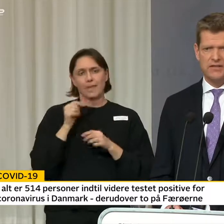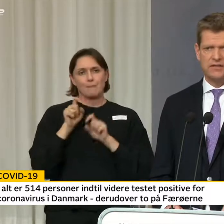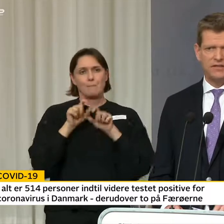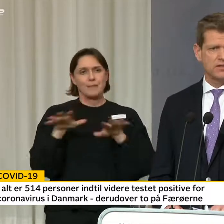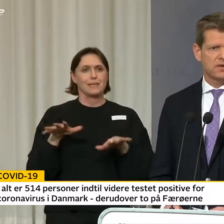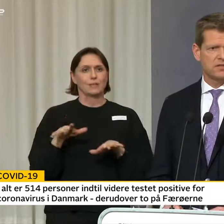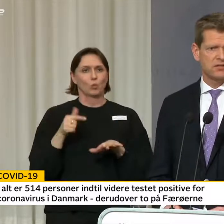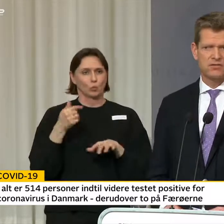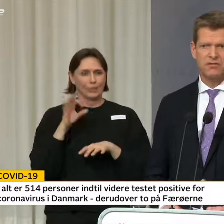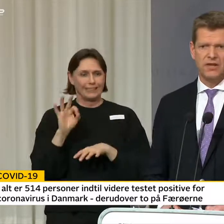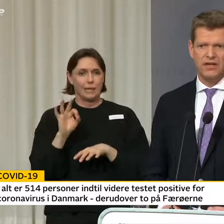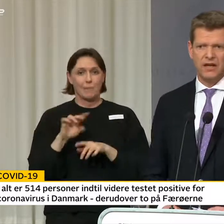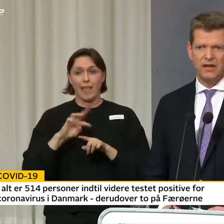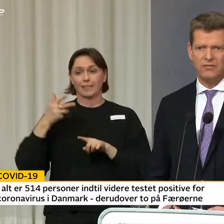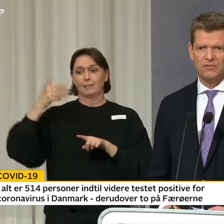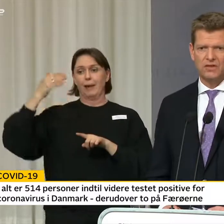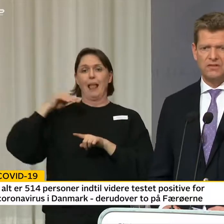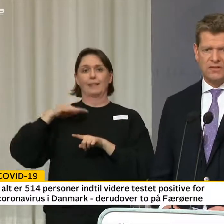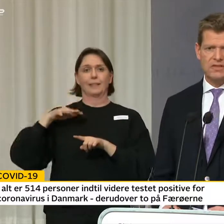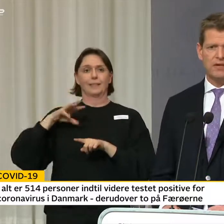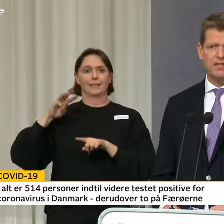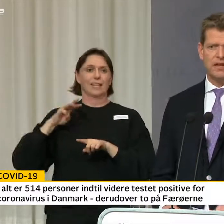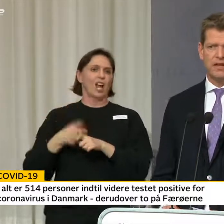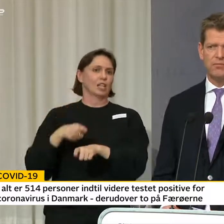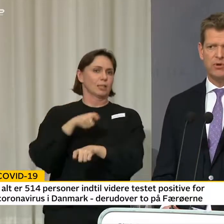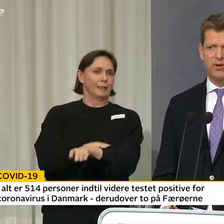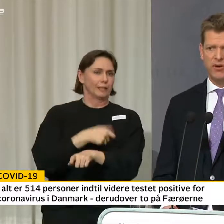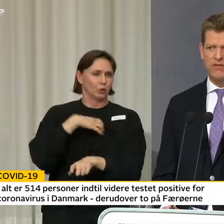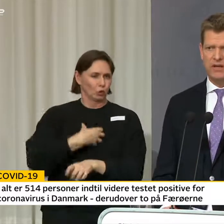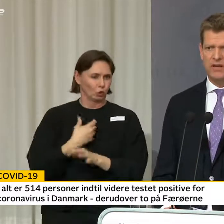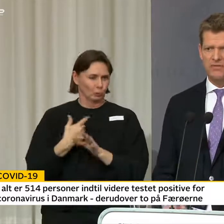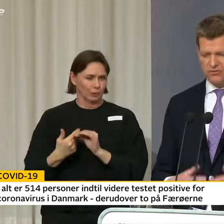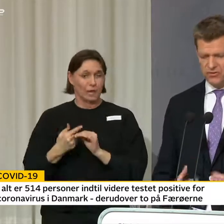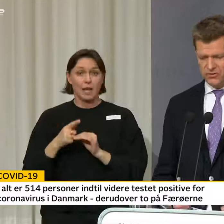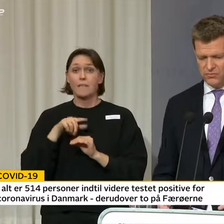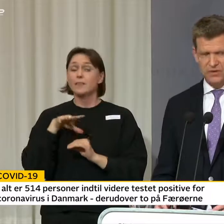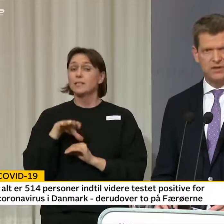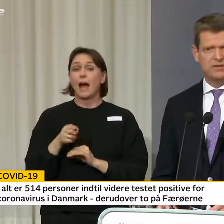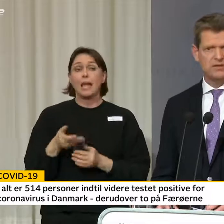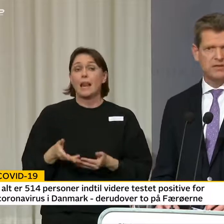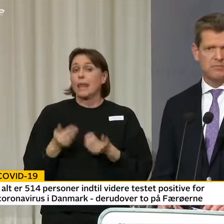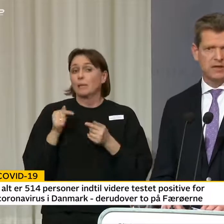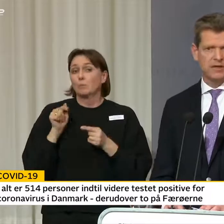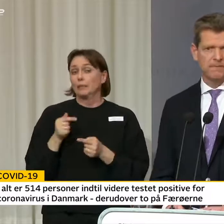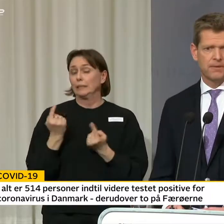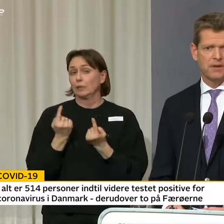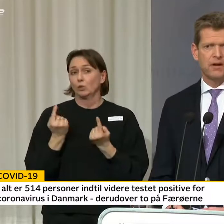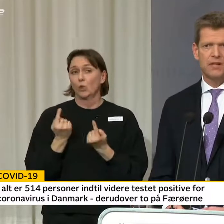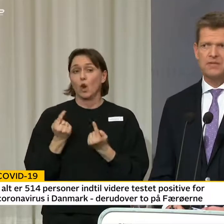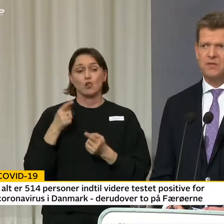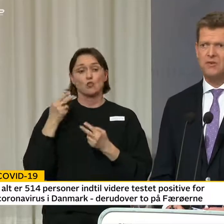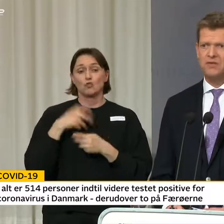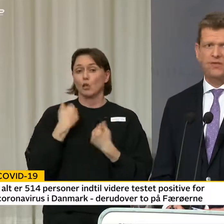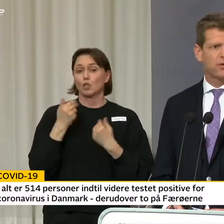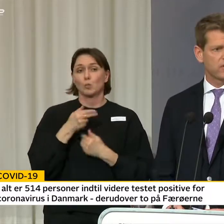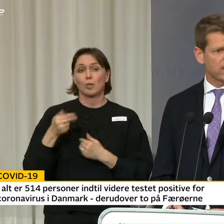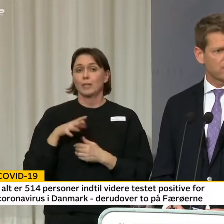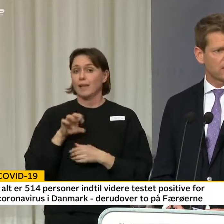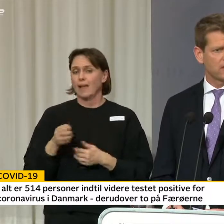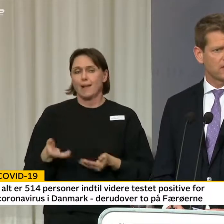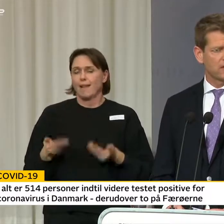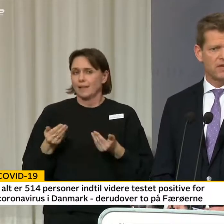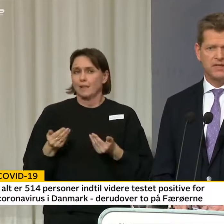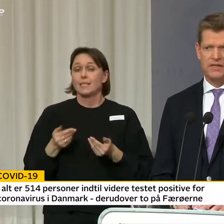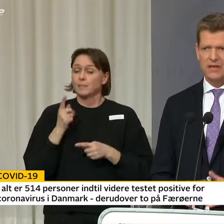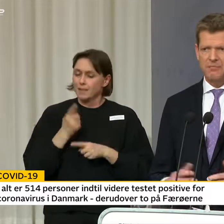'erne og 60'erne og den spanske syge i 1918. Så det skal man ikke tage let på, og det gør vi heller ikke fra sundhedsmyndighedernes side i Danmark. Og det er bestemt også alvorligt i